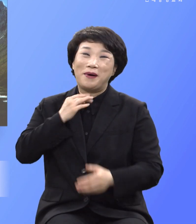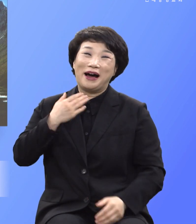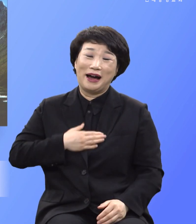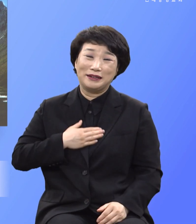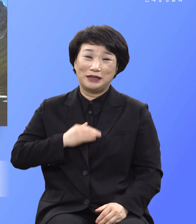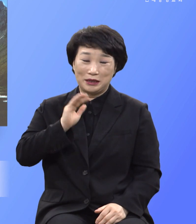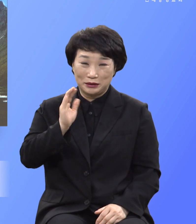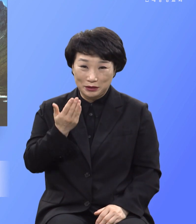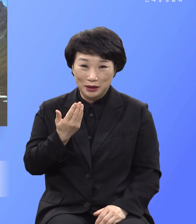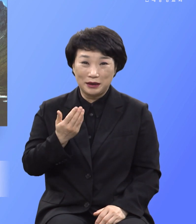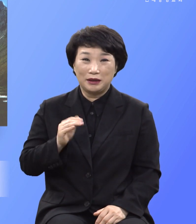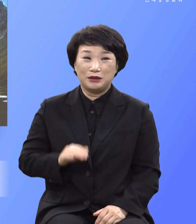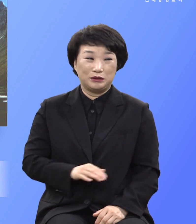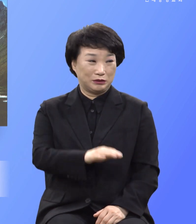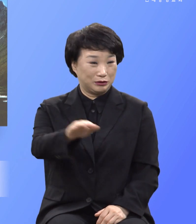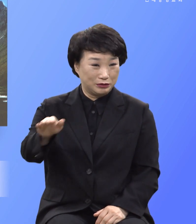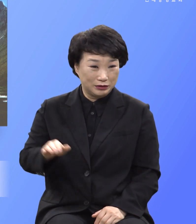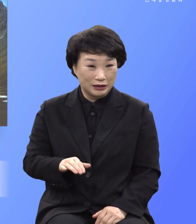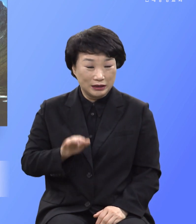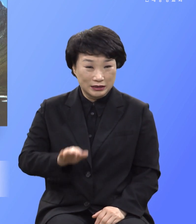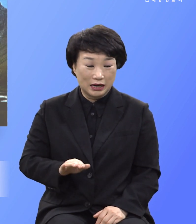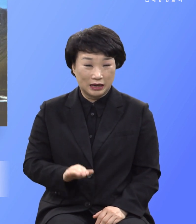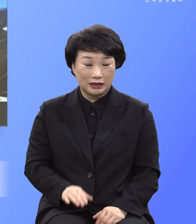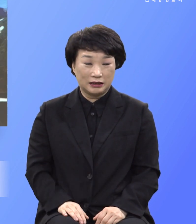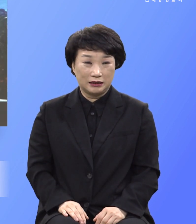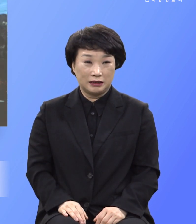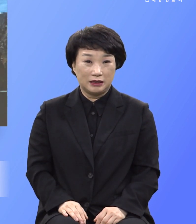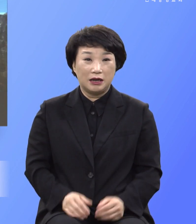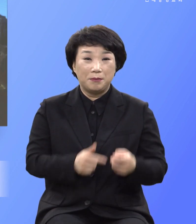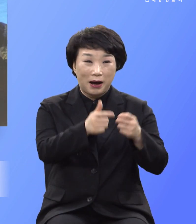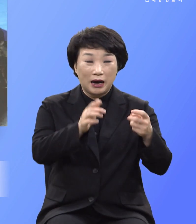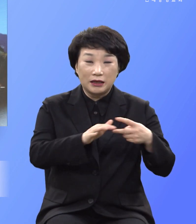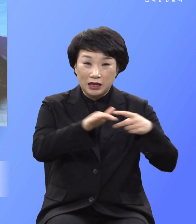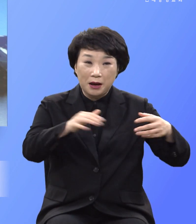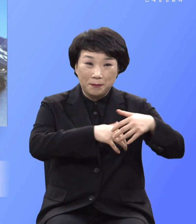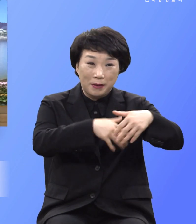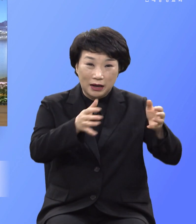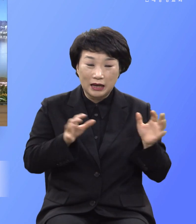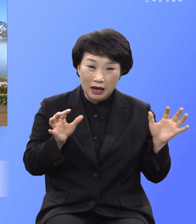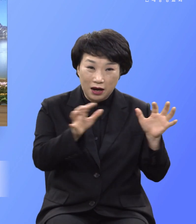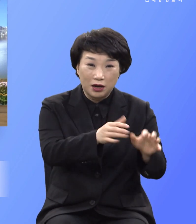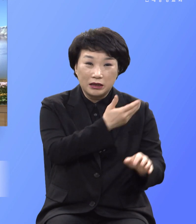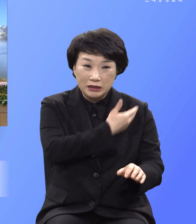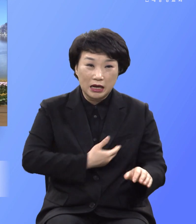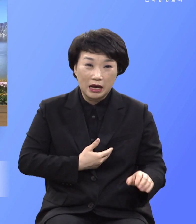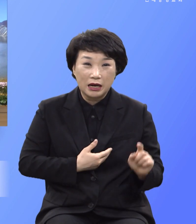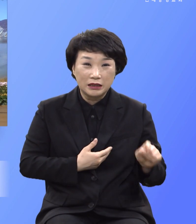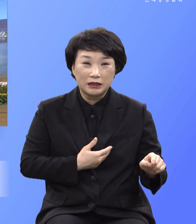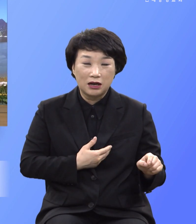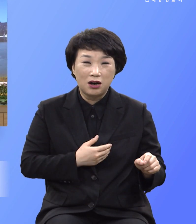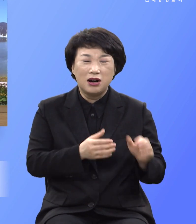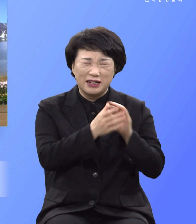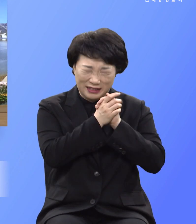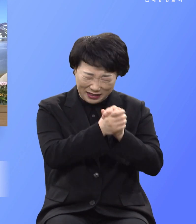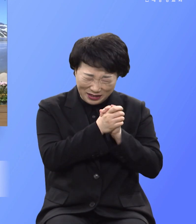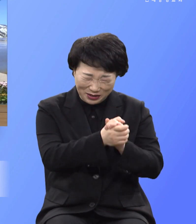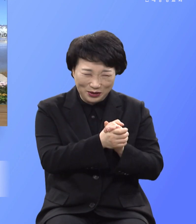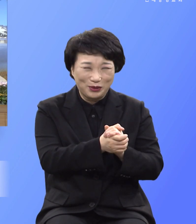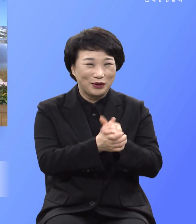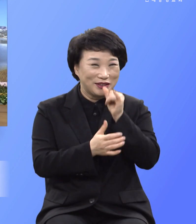되나니 제자들도 마가다라빵에 모여서 그들이 정말로 주님이